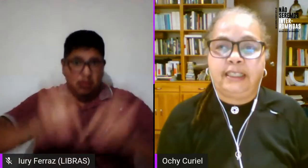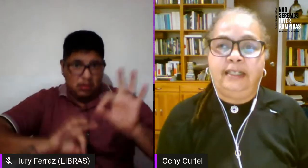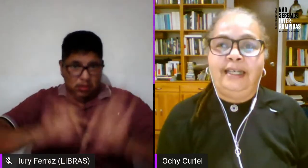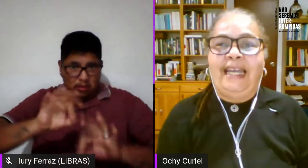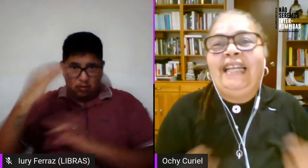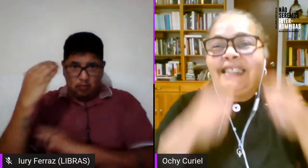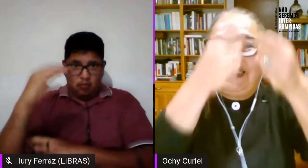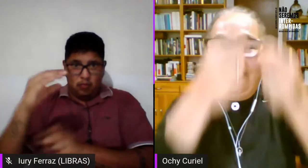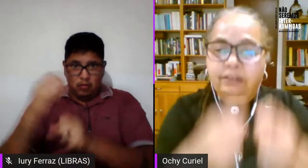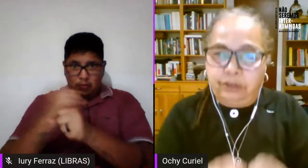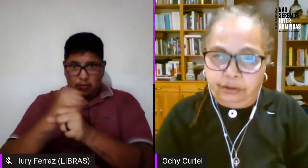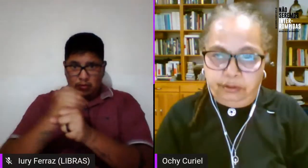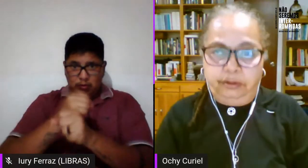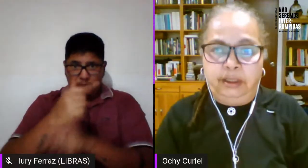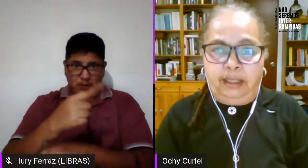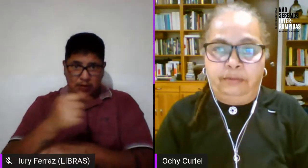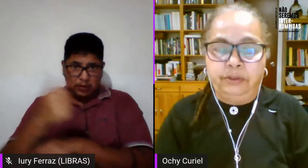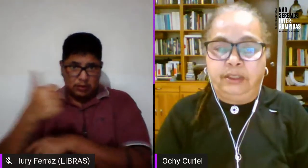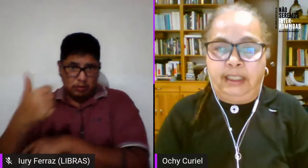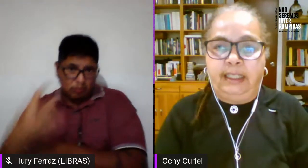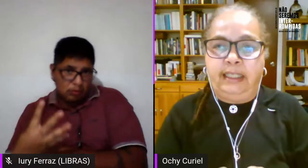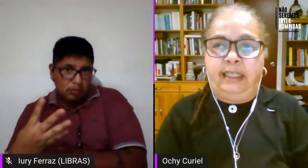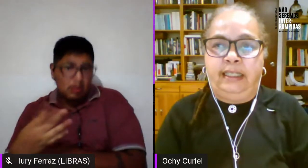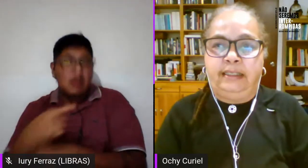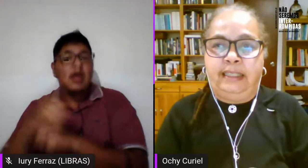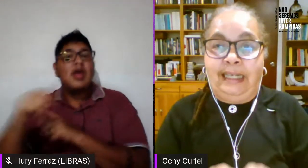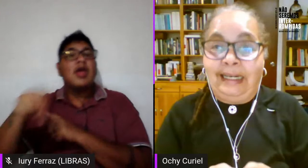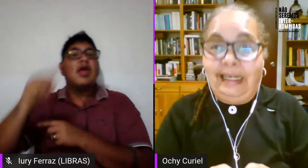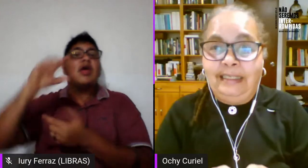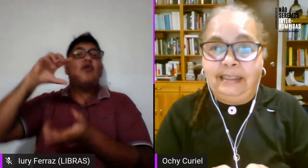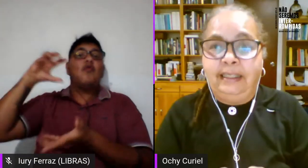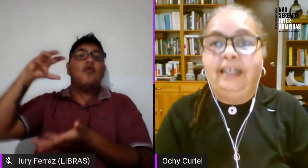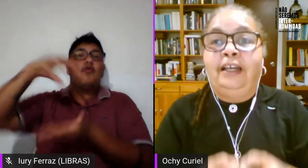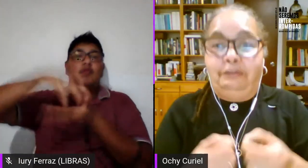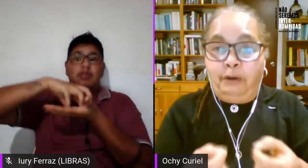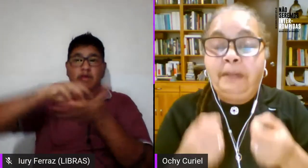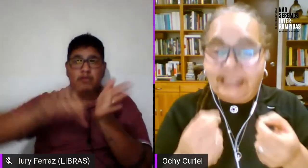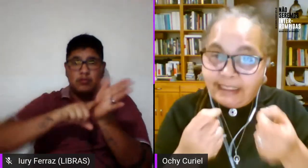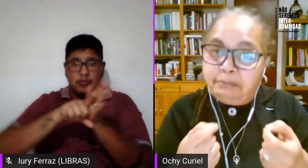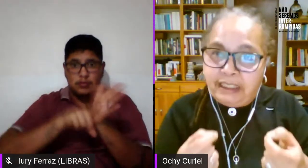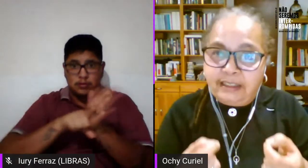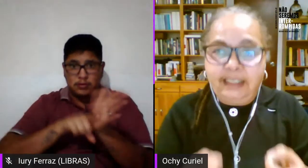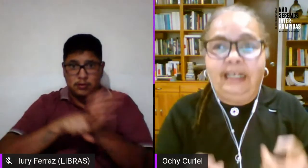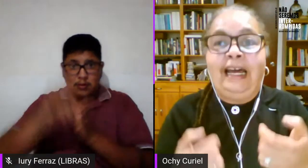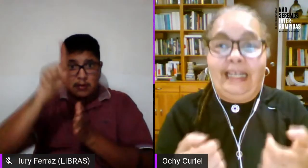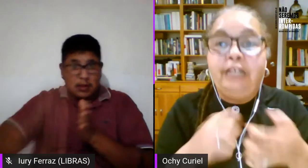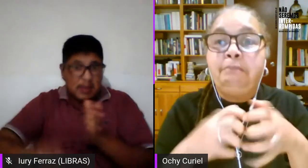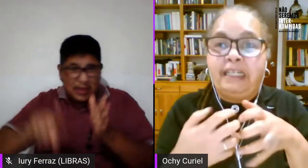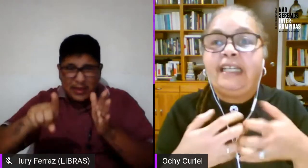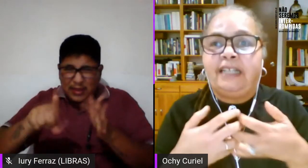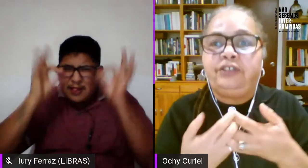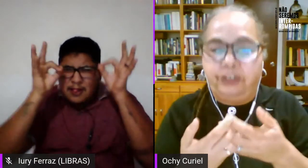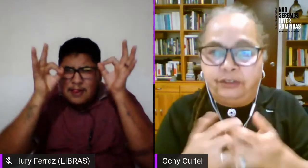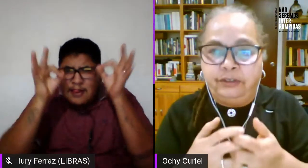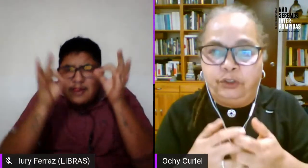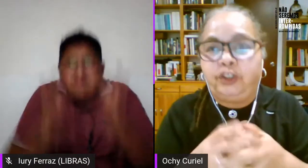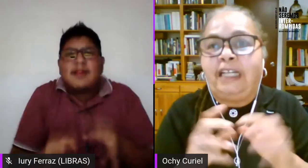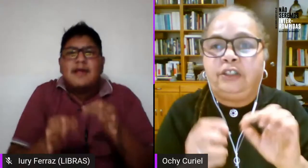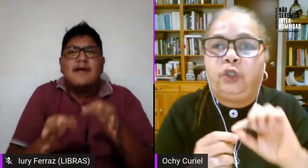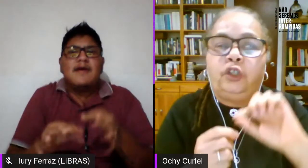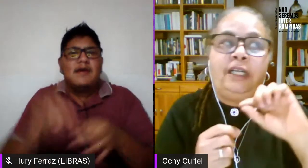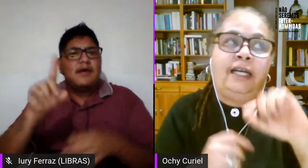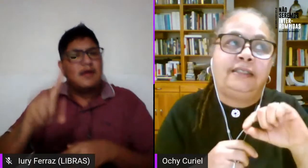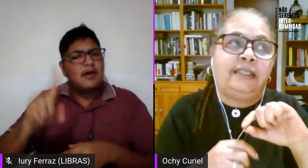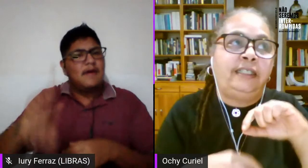2014 el centro digamos del análisis fue precisamente la imbricación